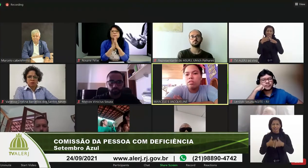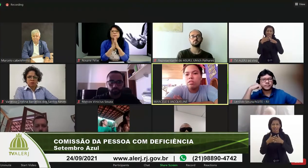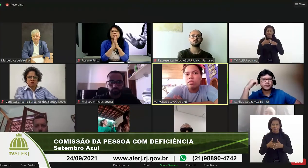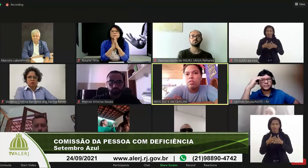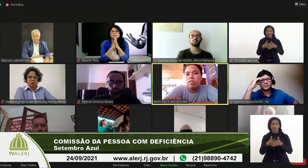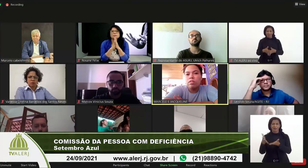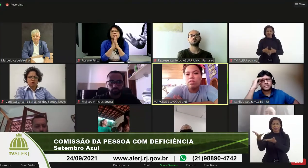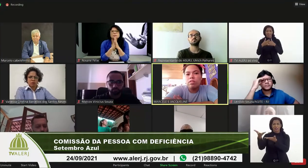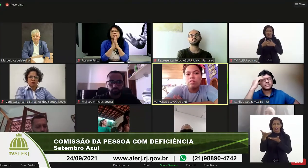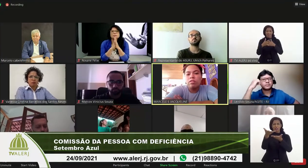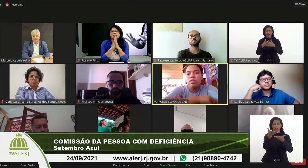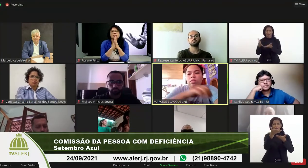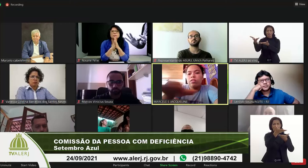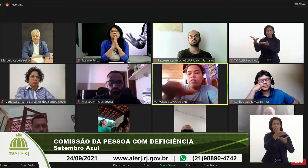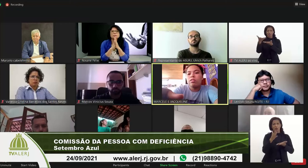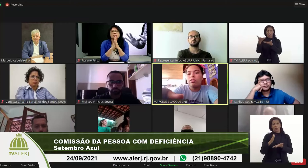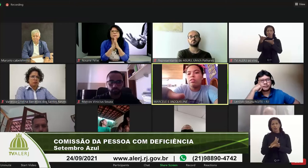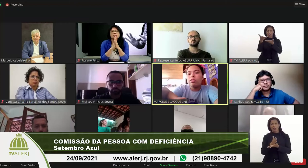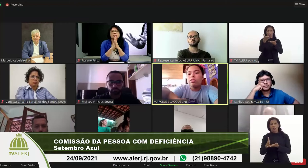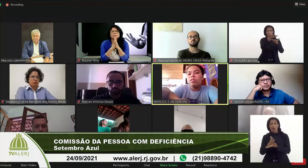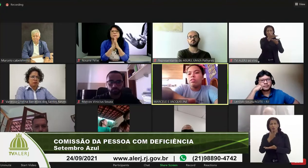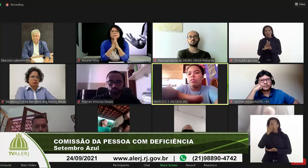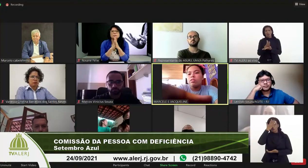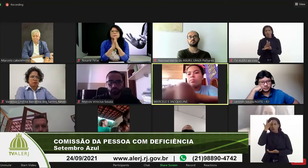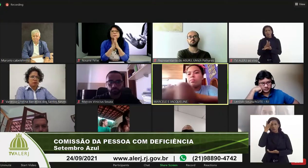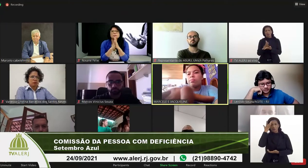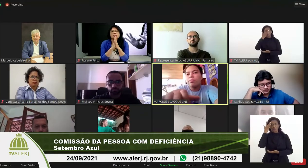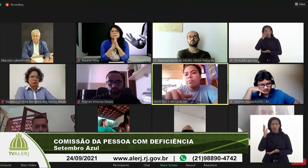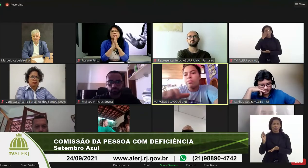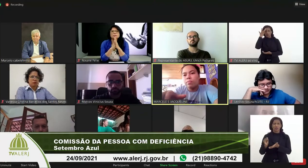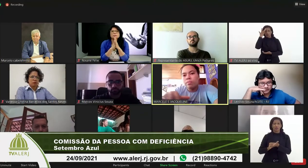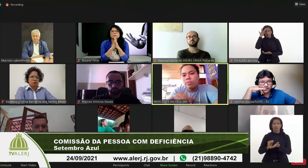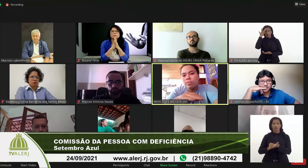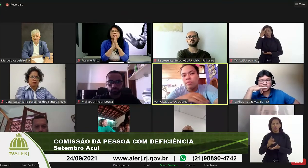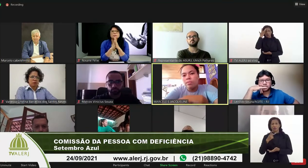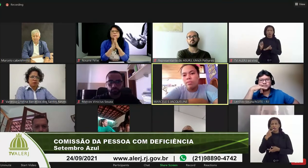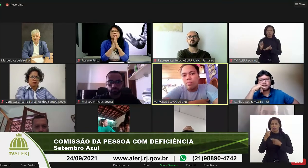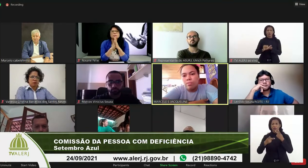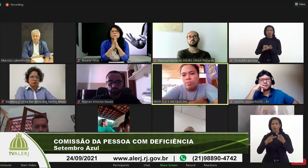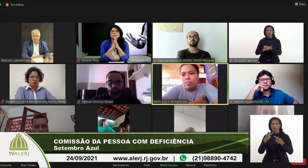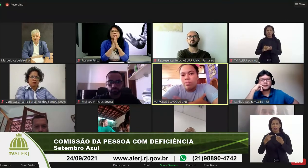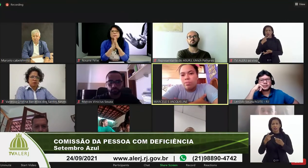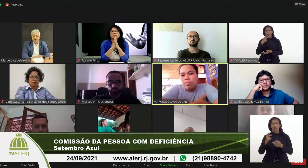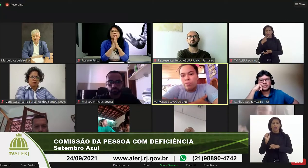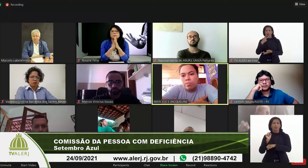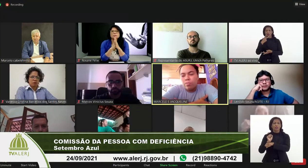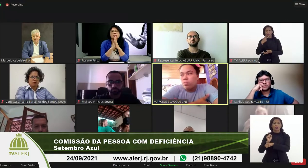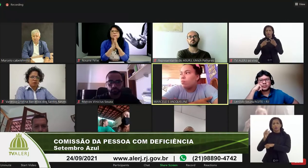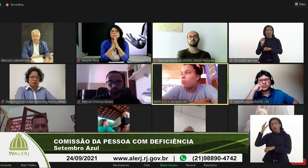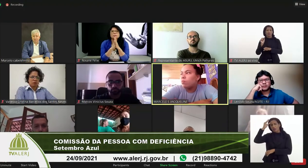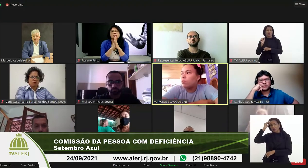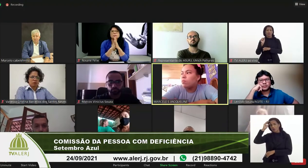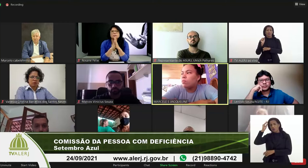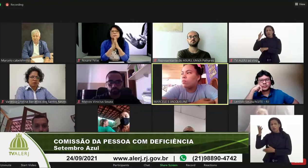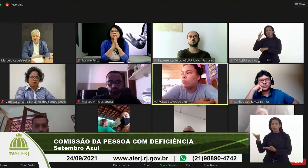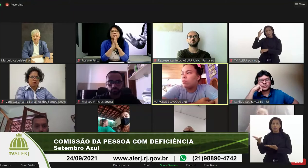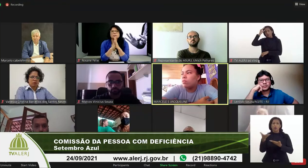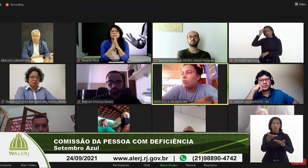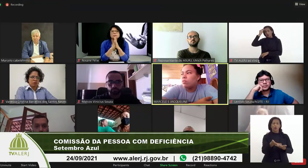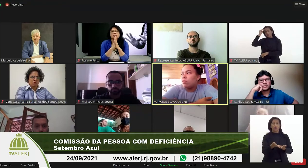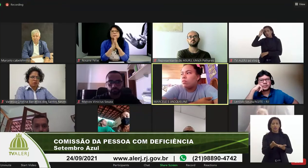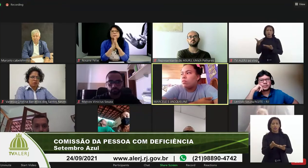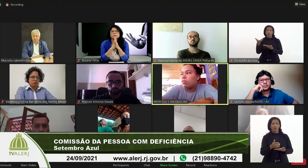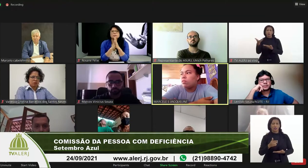surda e ainda não foi passado para ela a palavra peço que por gentileza o Felipe possa aguardar e passar a palavra para a nossa